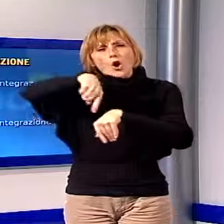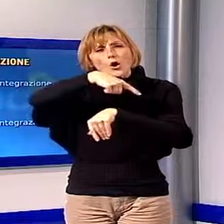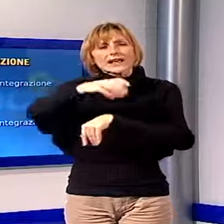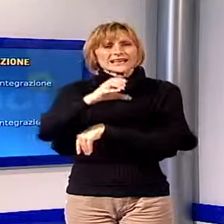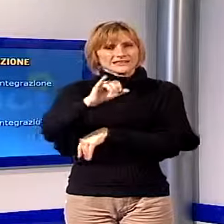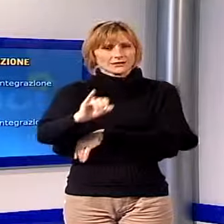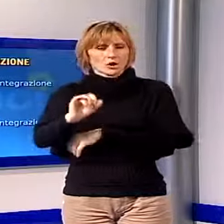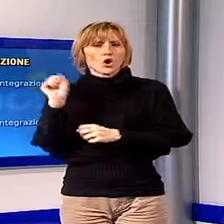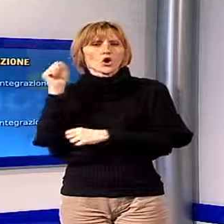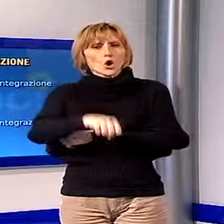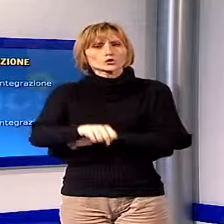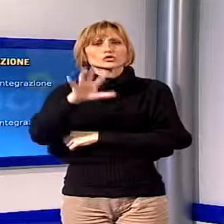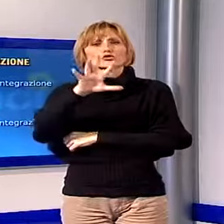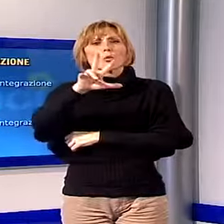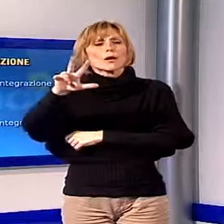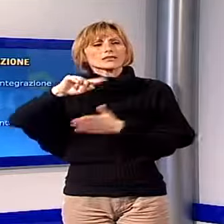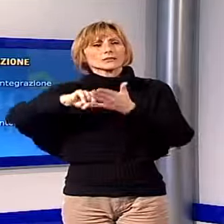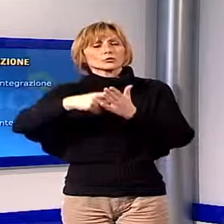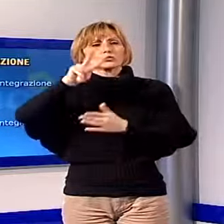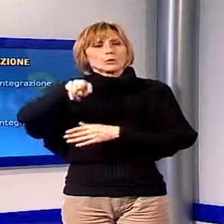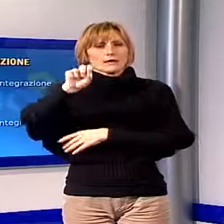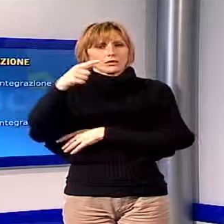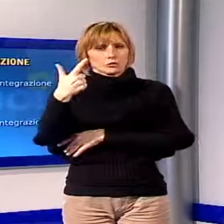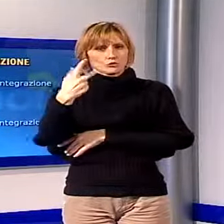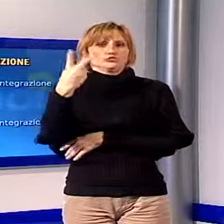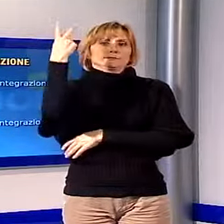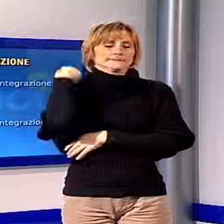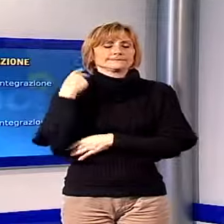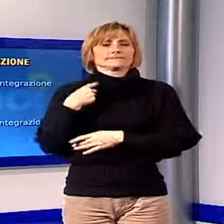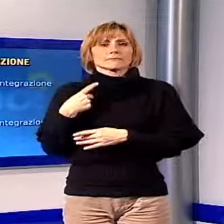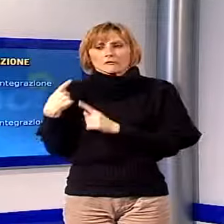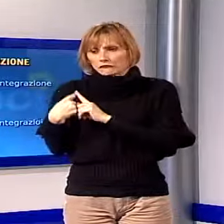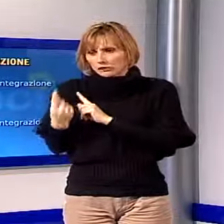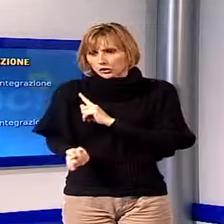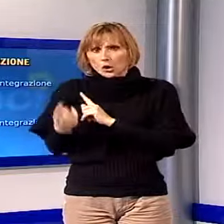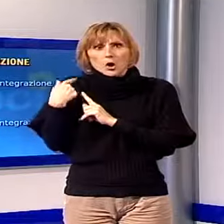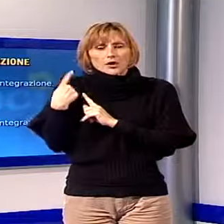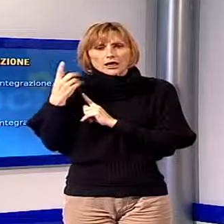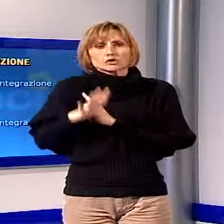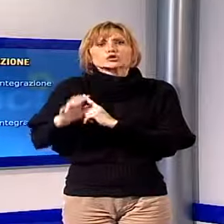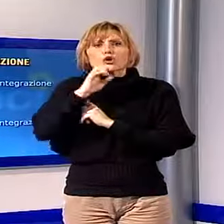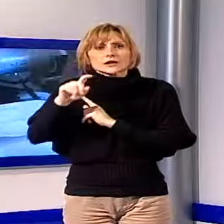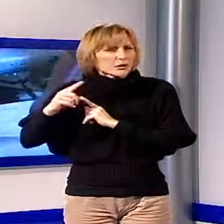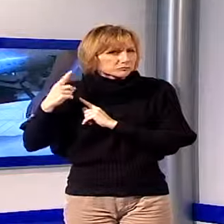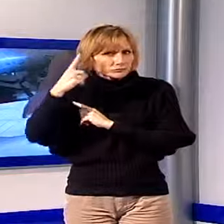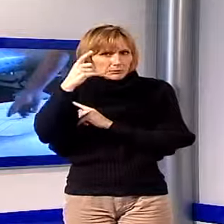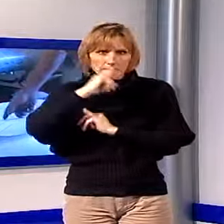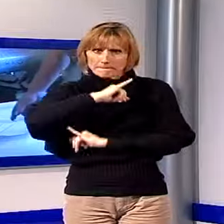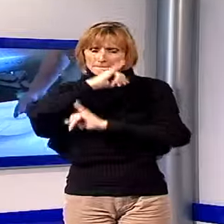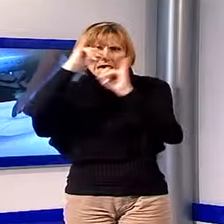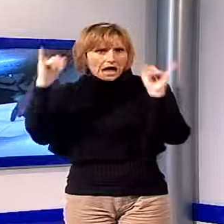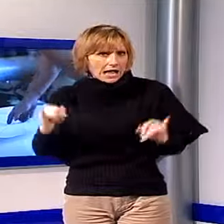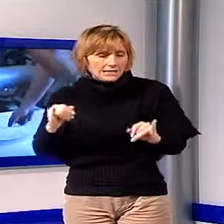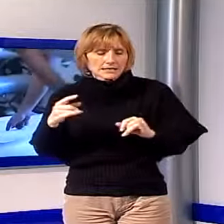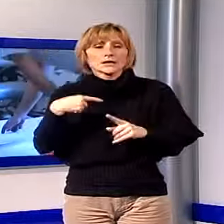contro i 53 milioni del 2012. Mai in passato in Toscana si era raggiunta una simile cifra. E,